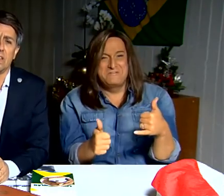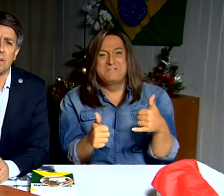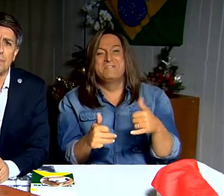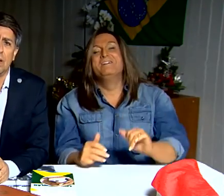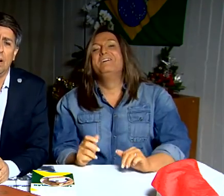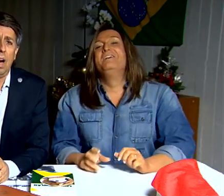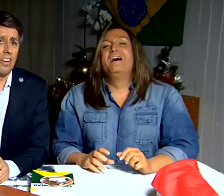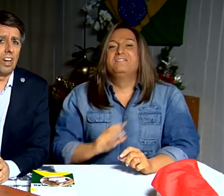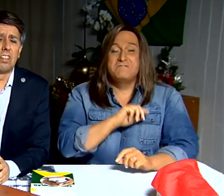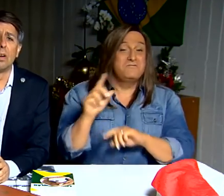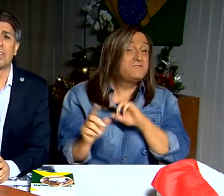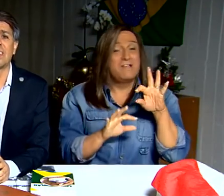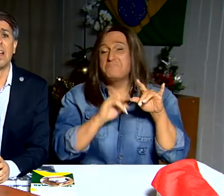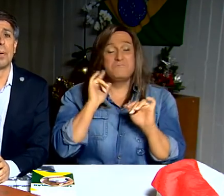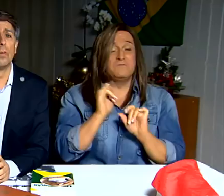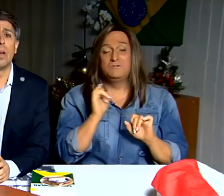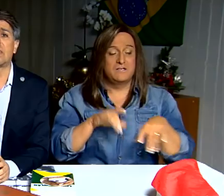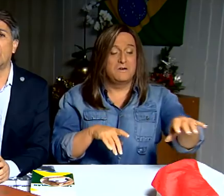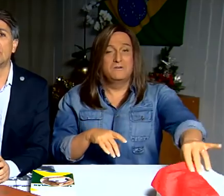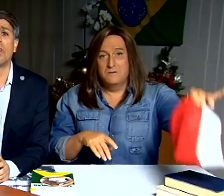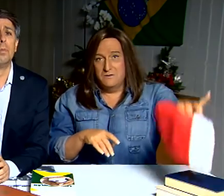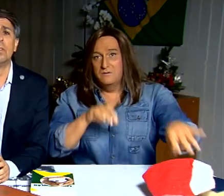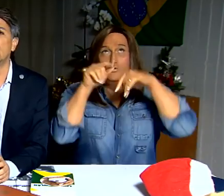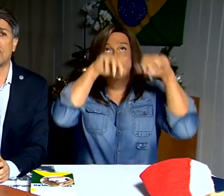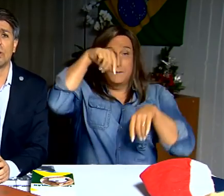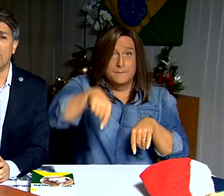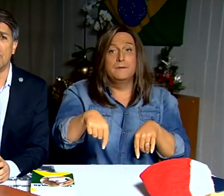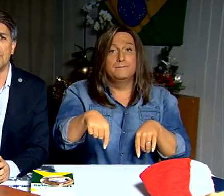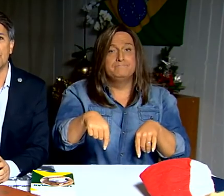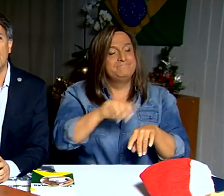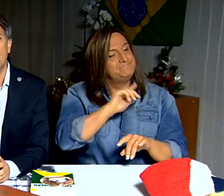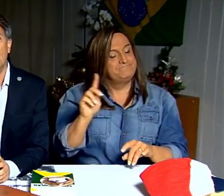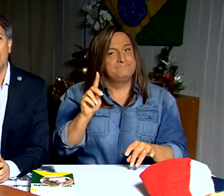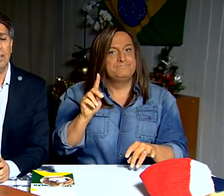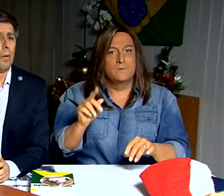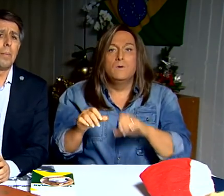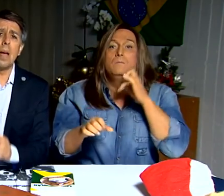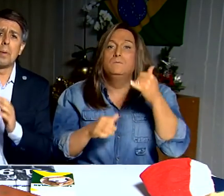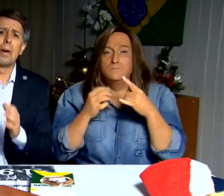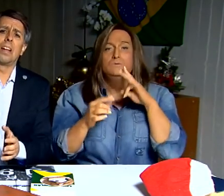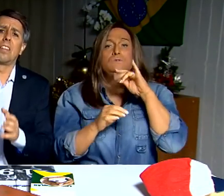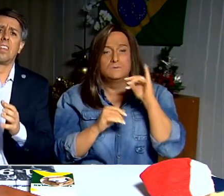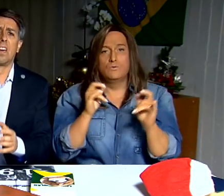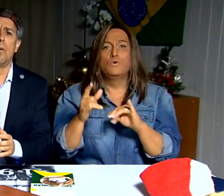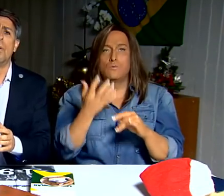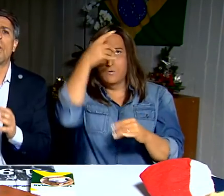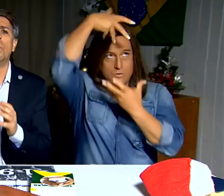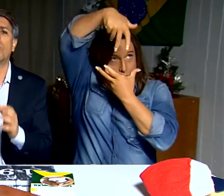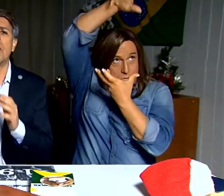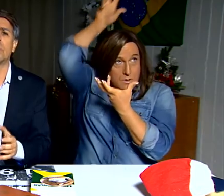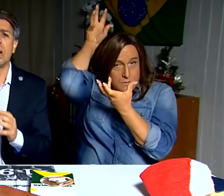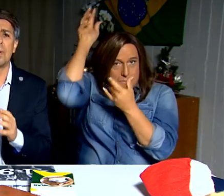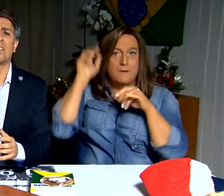pra vocês. A gente não tá celebrando o Natal de 2018, não. A minha primeira decisão,